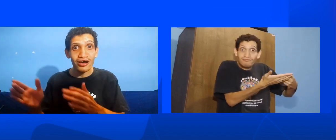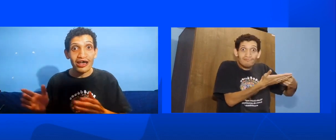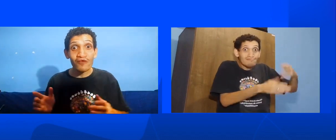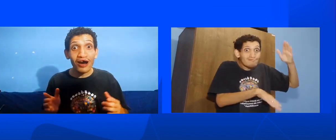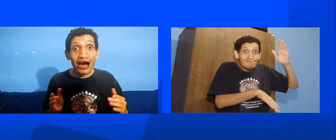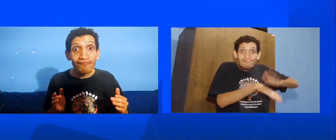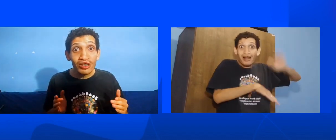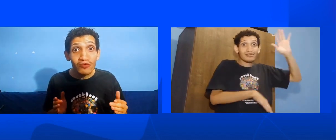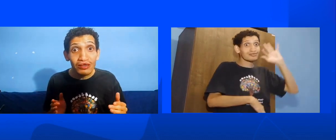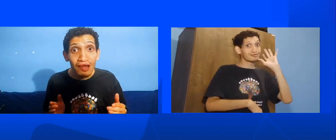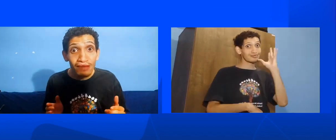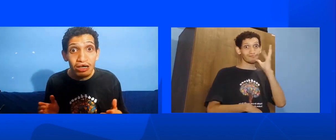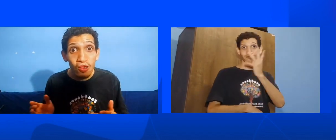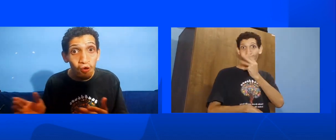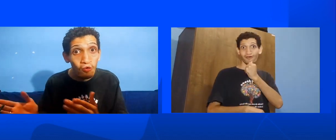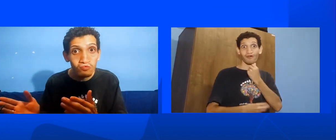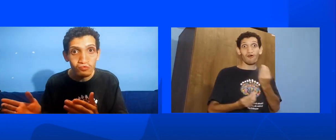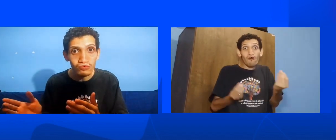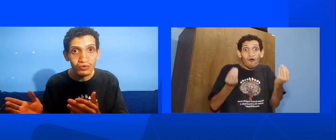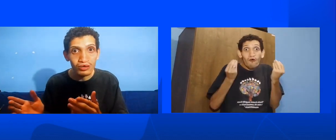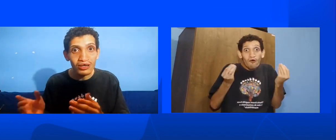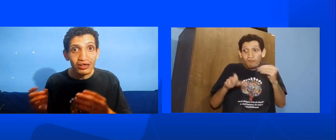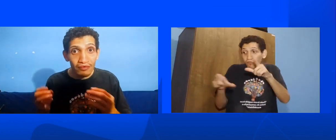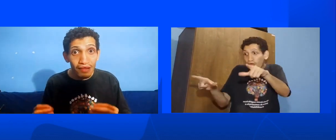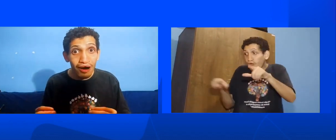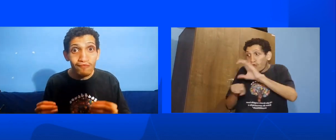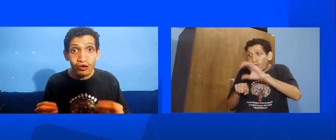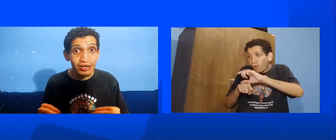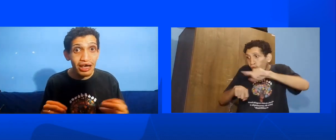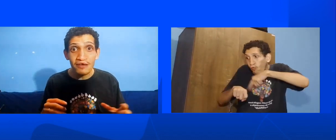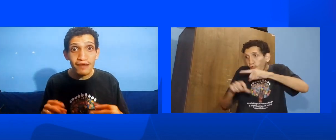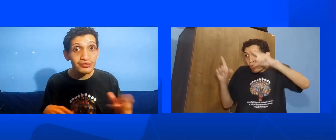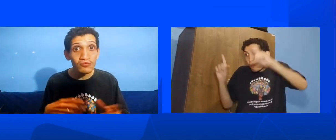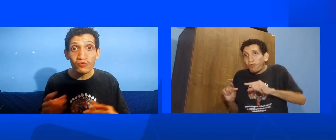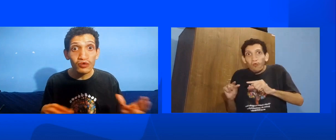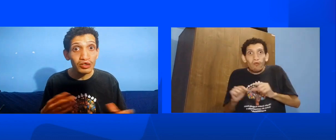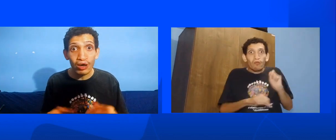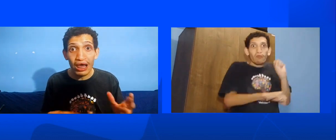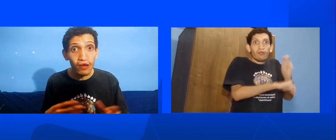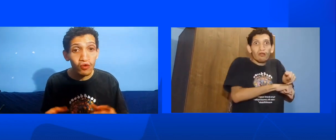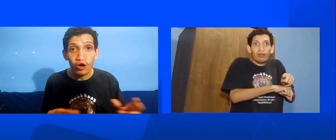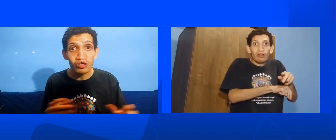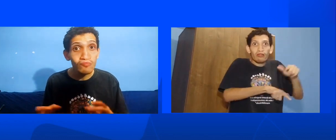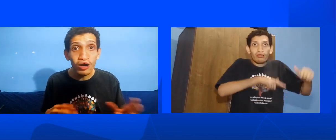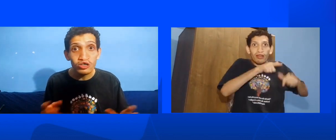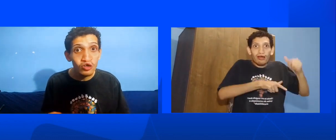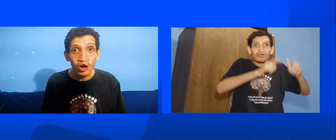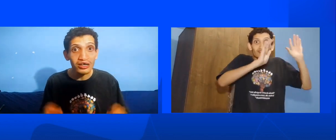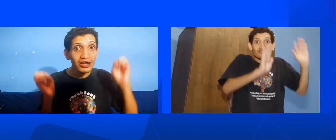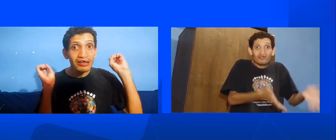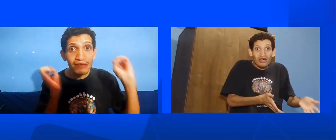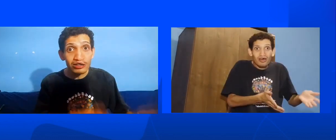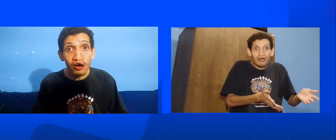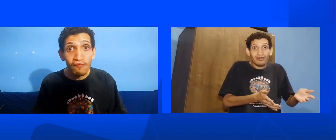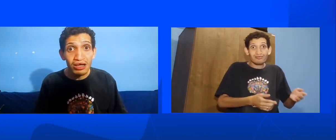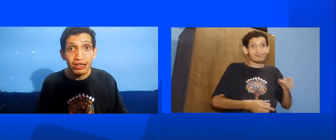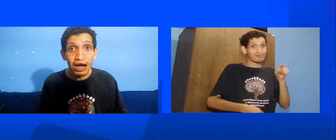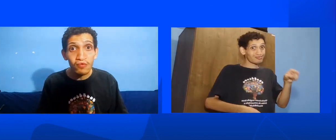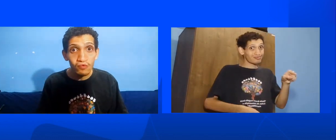É um caminho Ainda mais longo Então Você aí Fazer um cursinho Aleatório De poucas horas Para já começar A